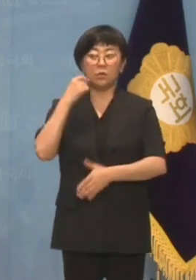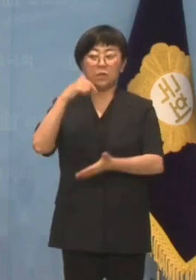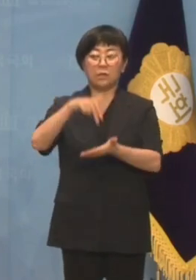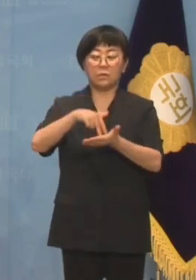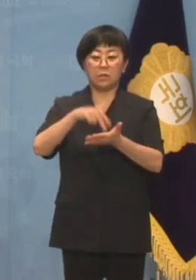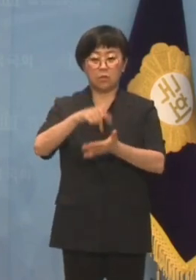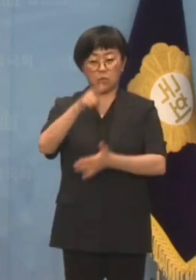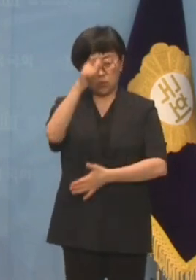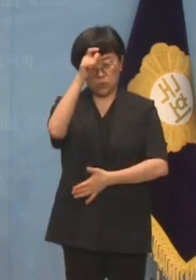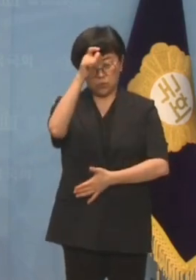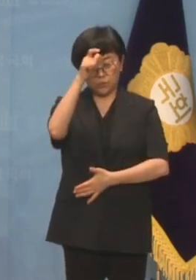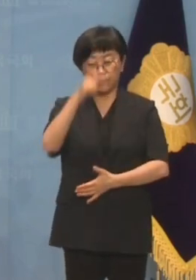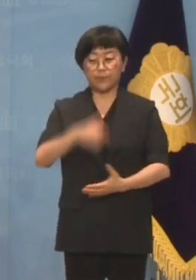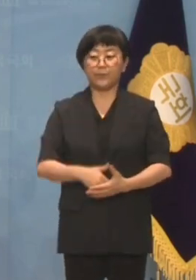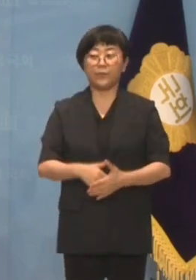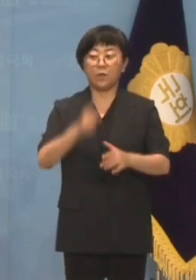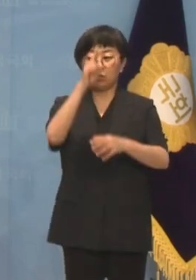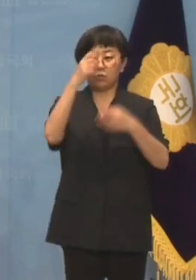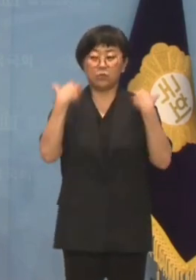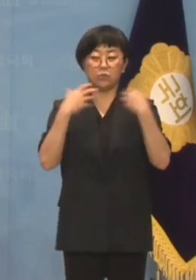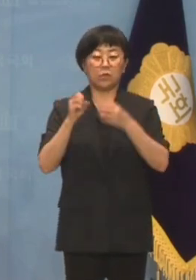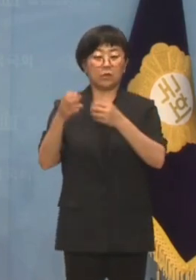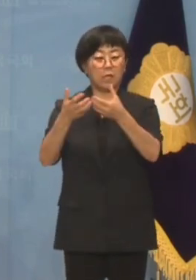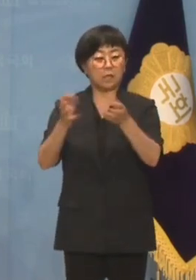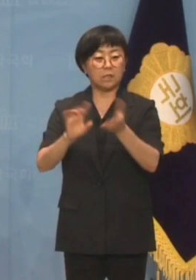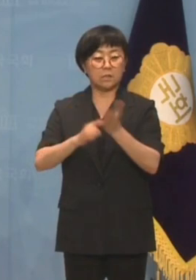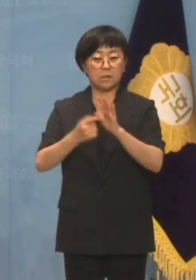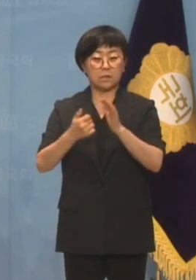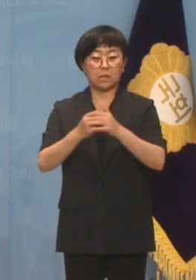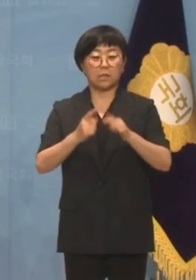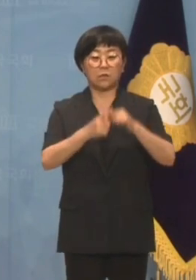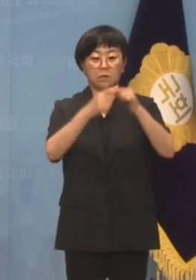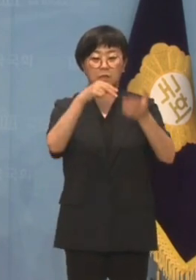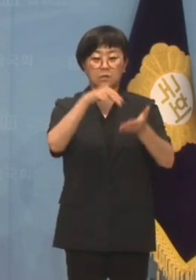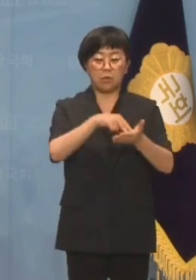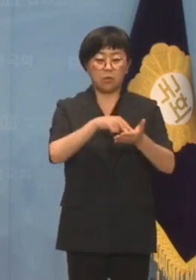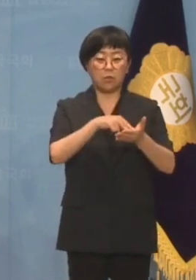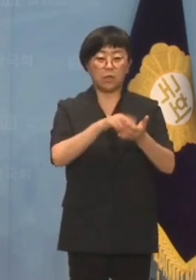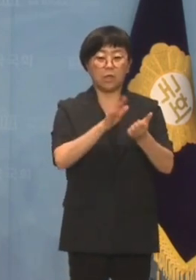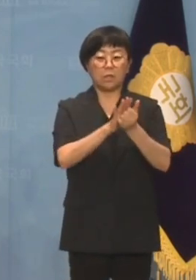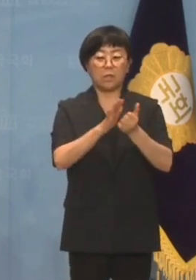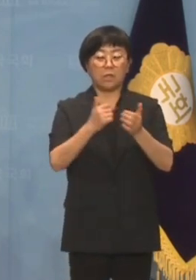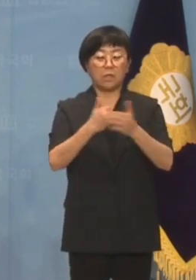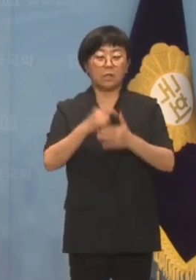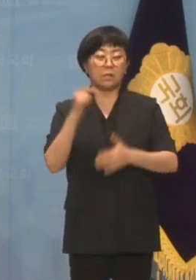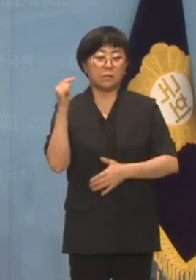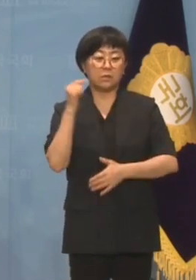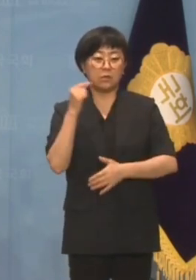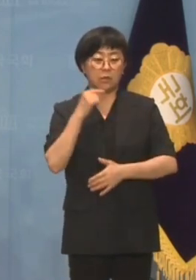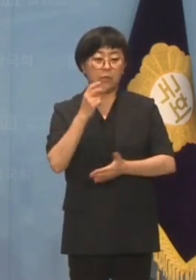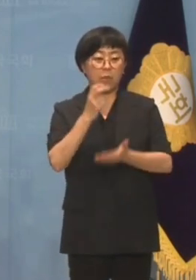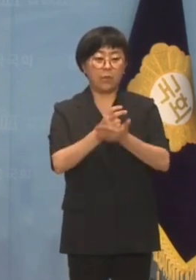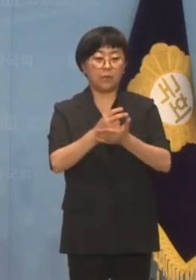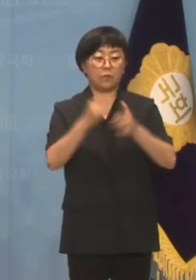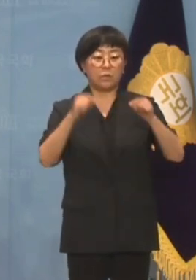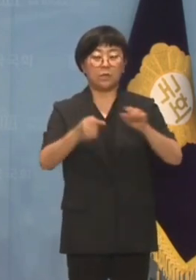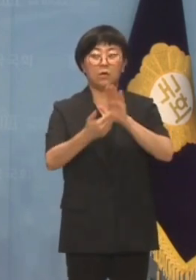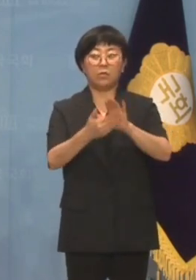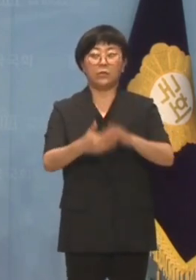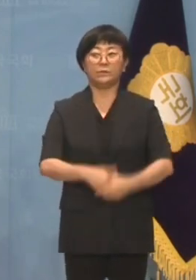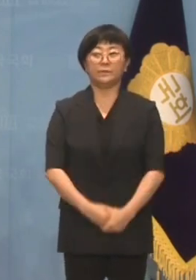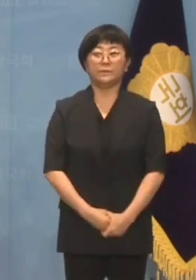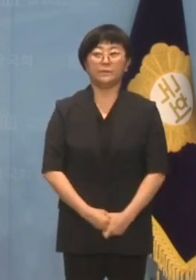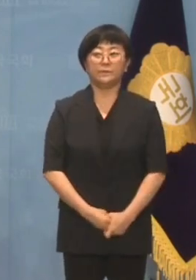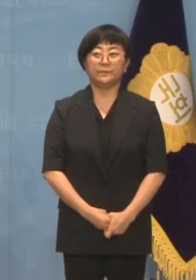입장을 고수하며 정부 여당이 제시한 간호사 처우 개선 강화법에 대한 논의를 거부했습니다.